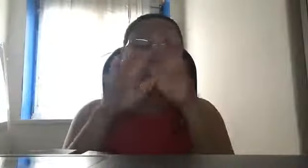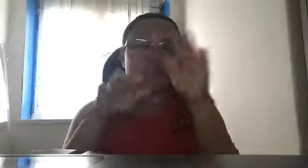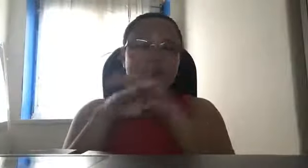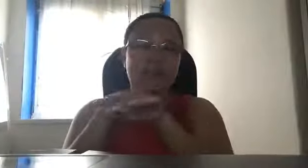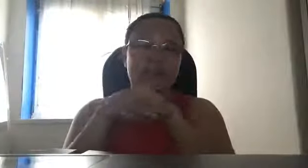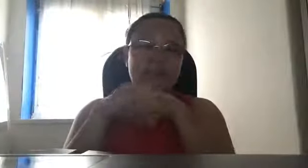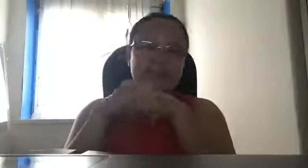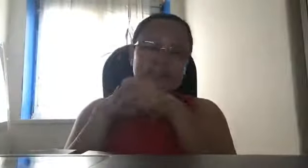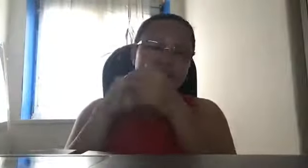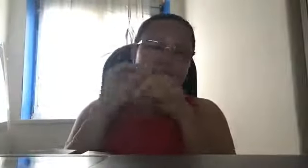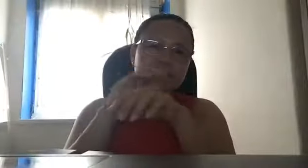nangyayari nyan